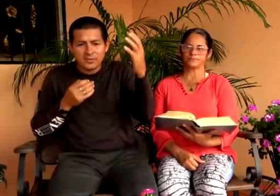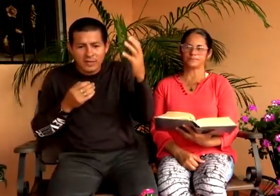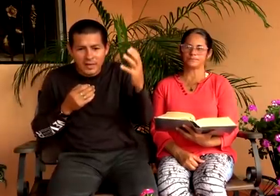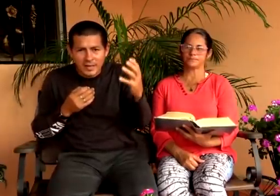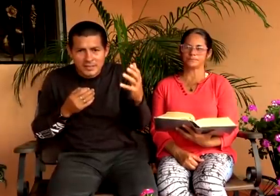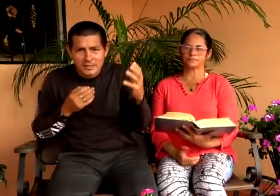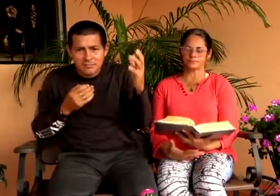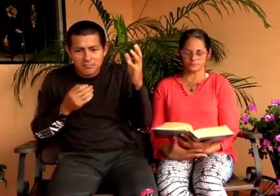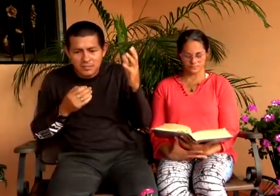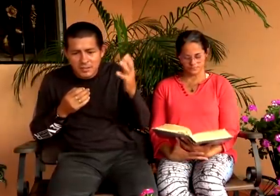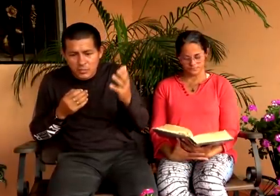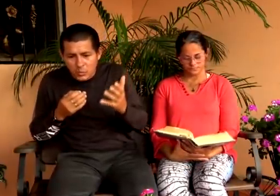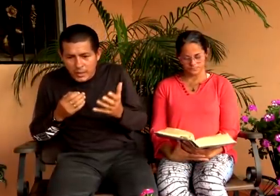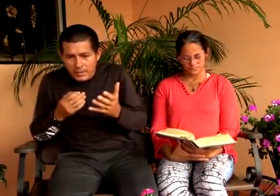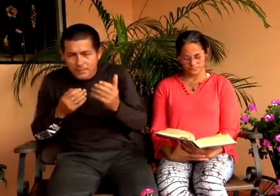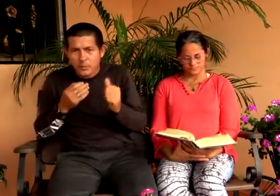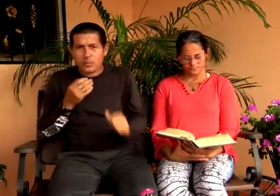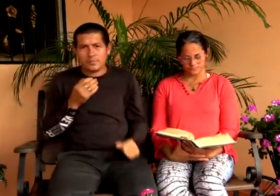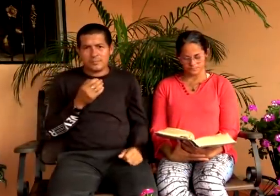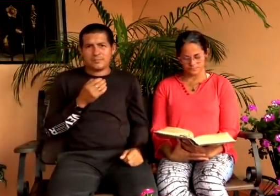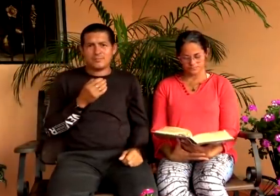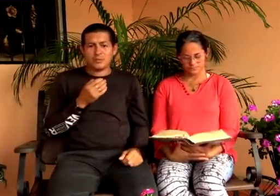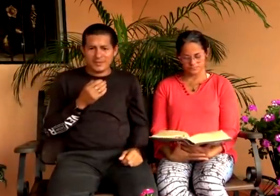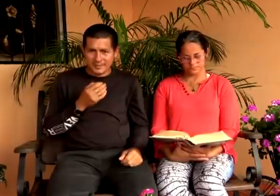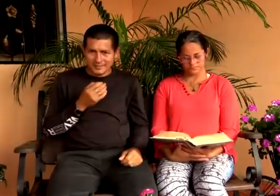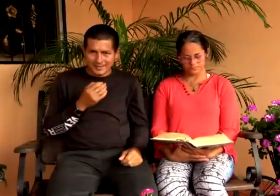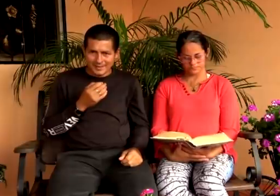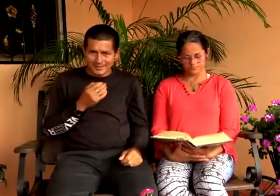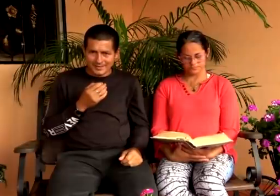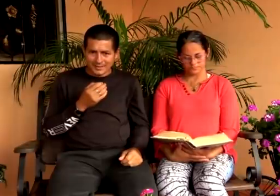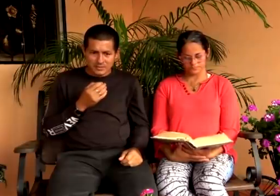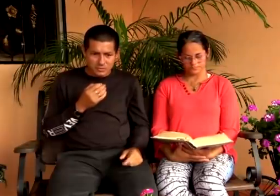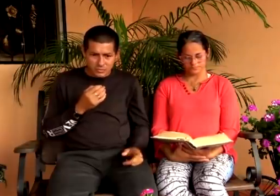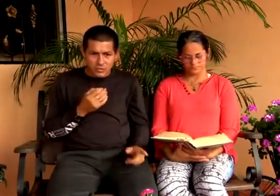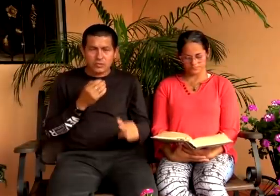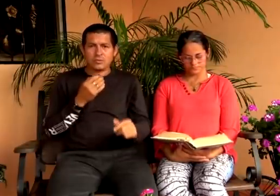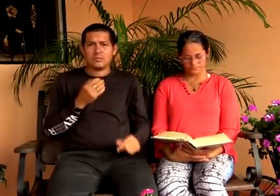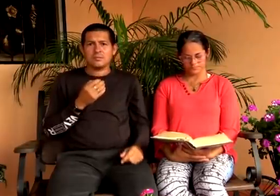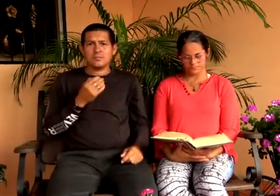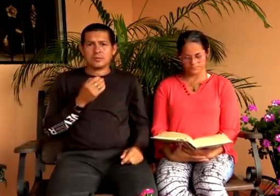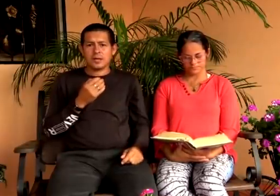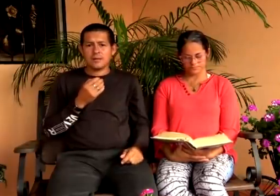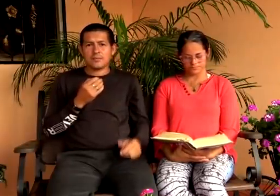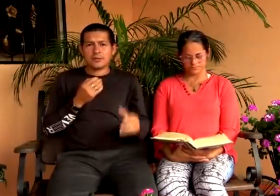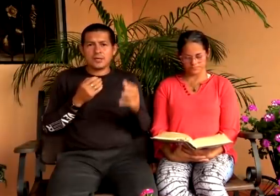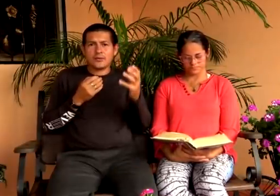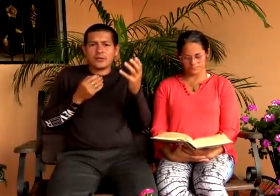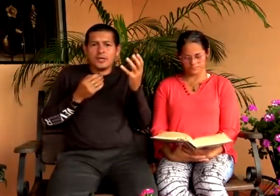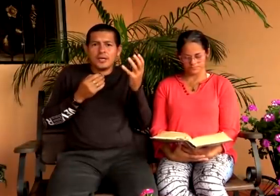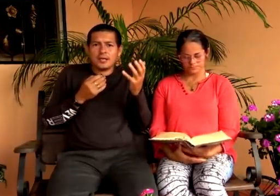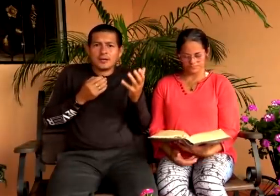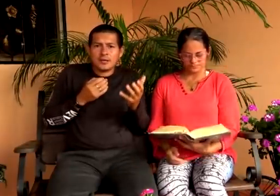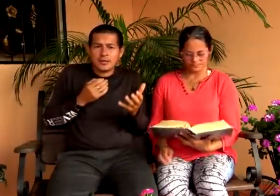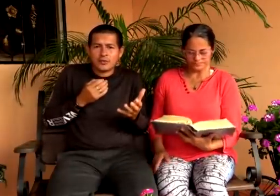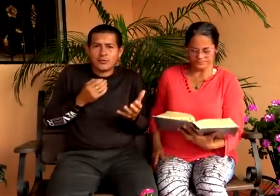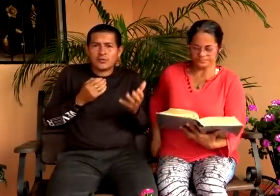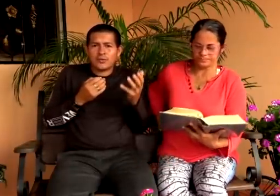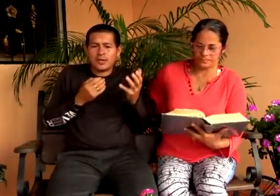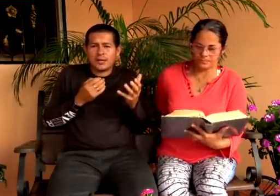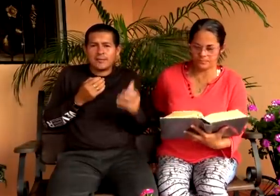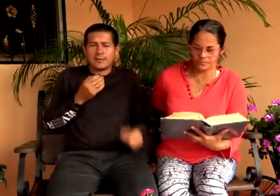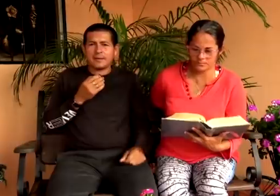esto es mi cuerpo. ¿Lo aceptan? No. ¿Por qué? Porque no quieren